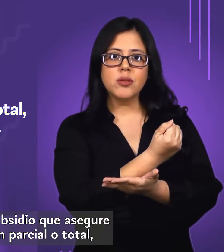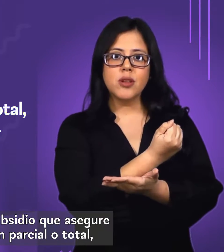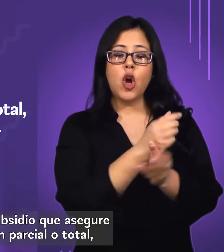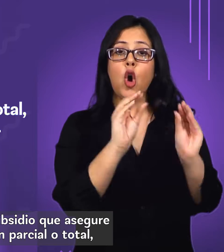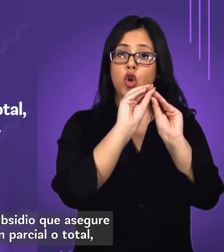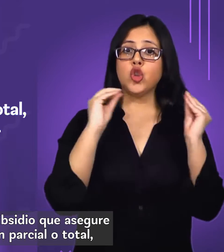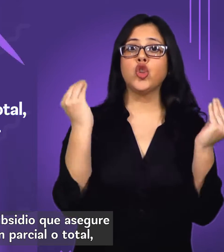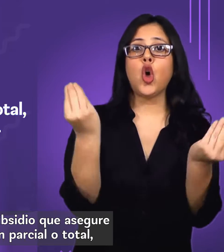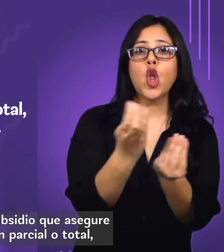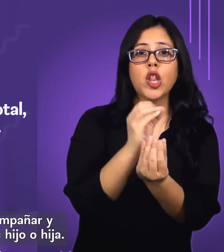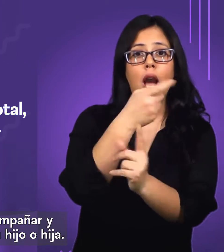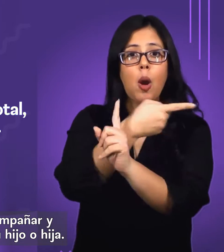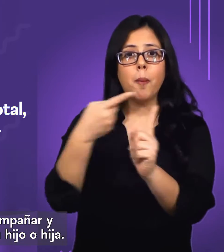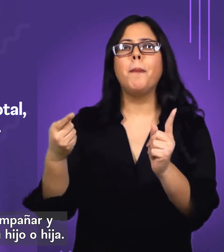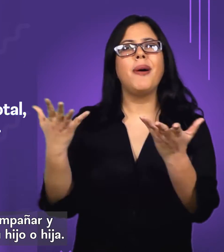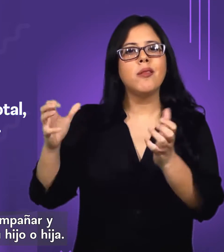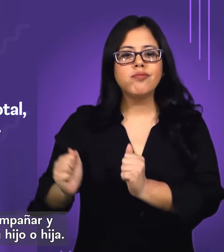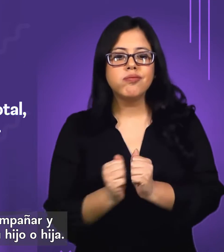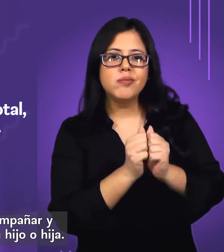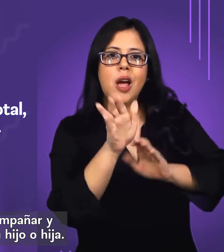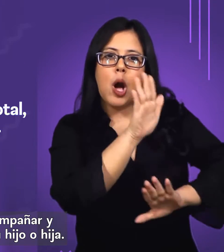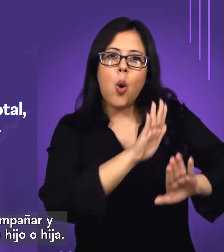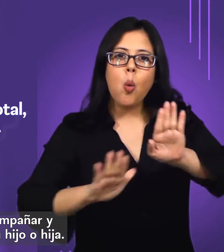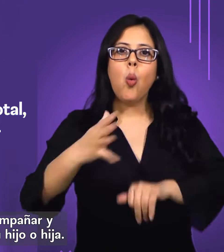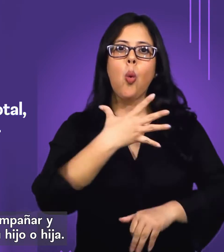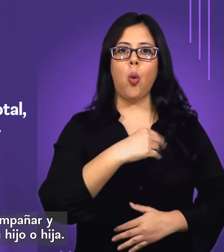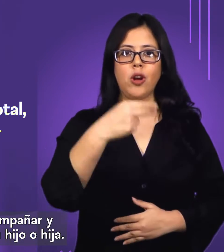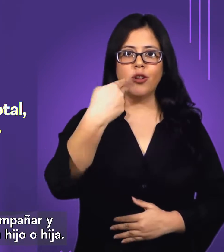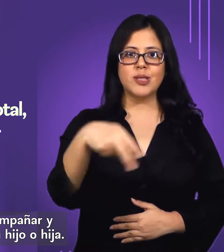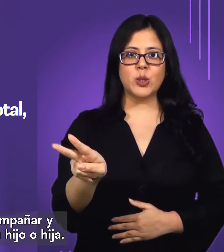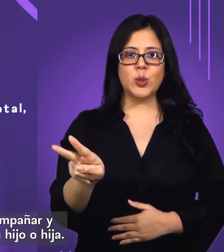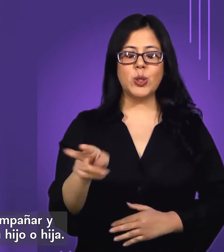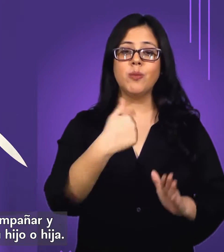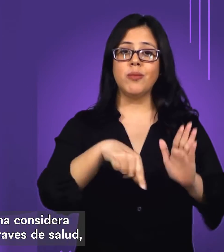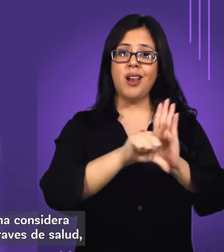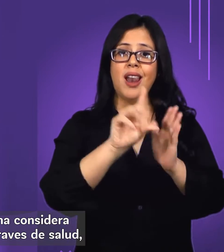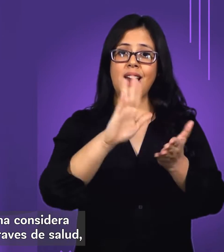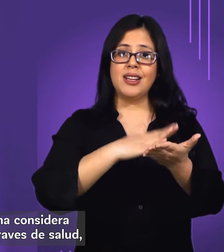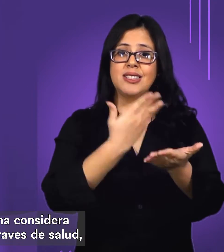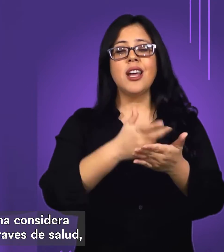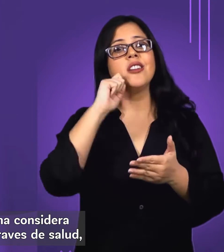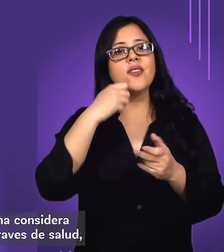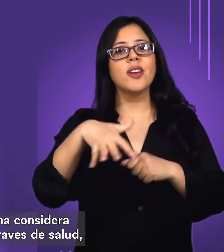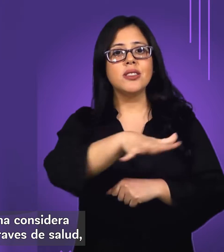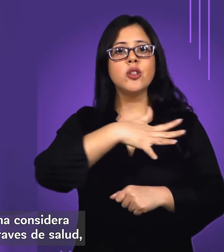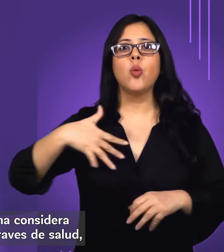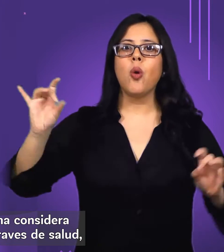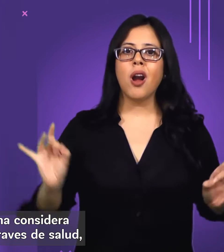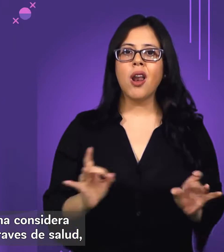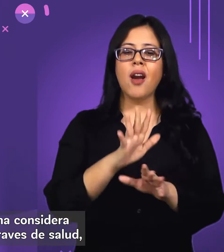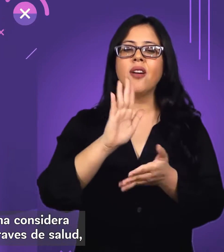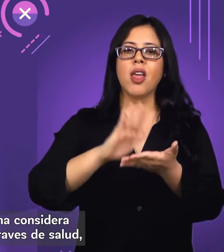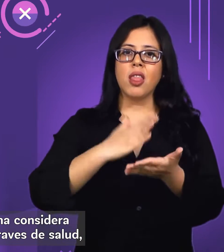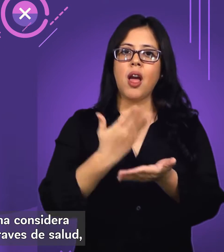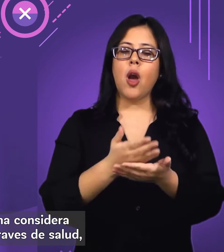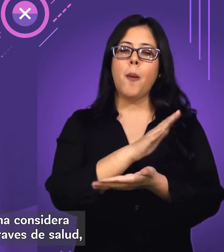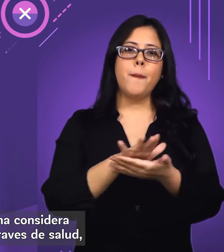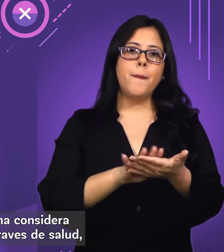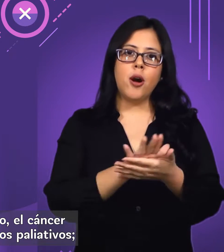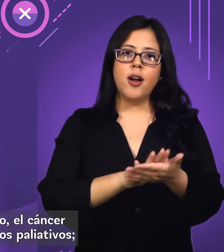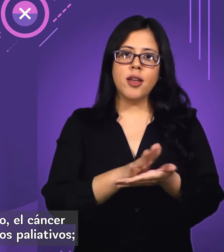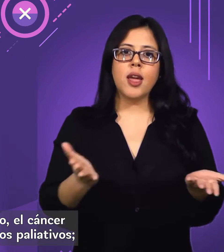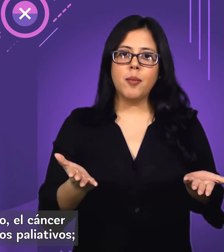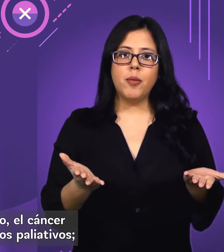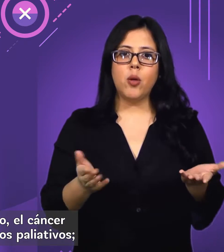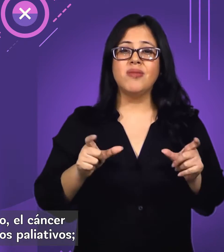remuneración parcial o total para acompañar y cuidar a su hijo o hija. La ley sana considera situaciones graves de salud,